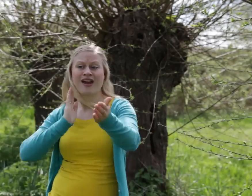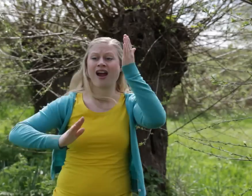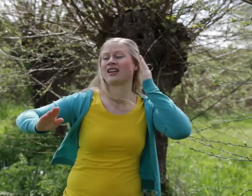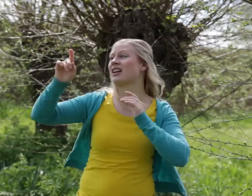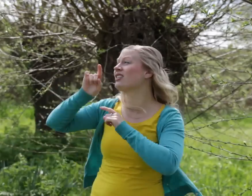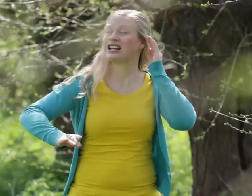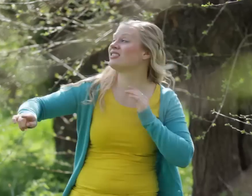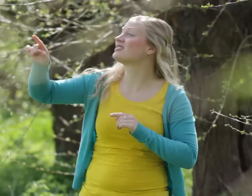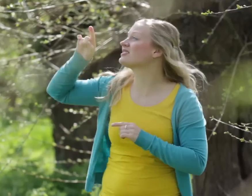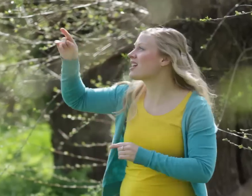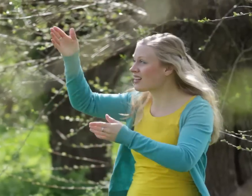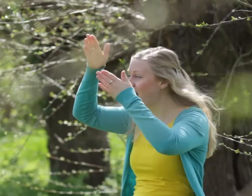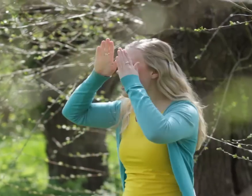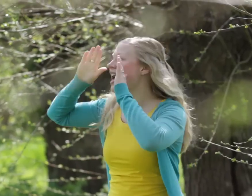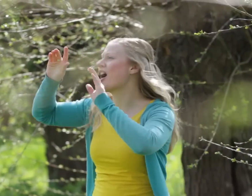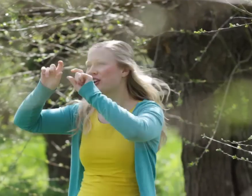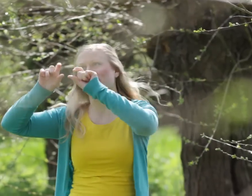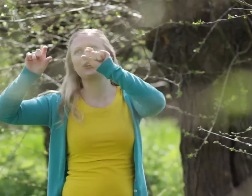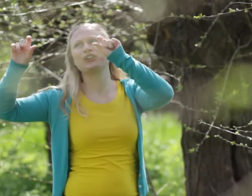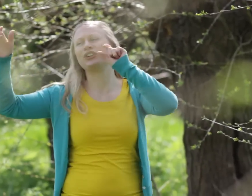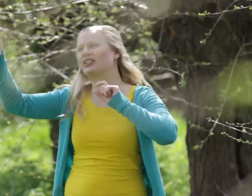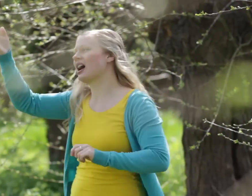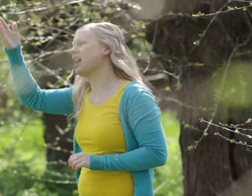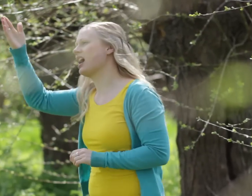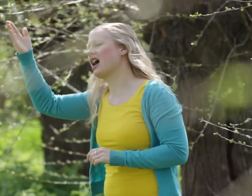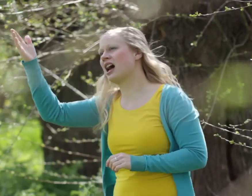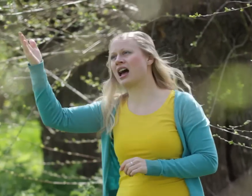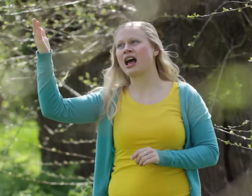verheerlijk zijn mijn heilige naam